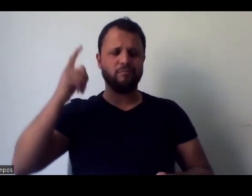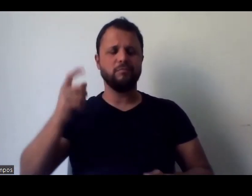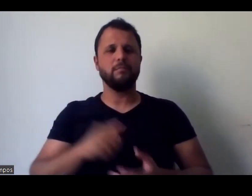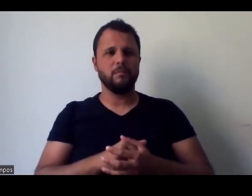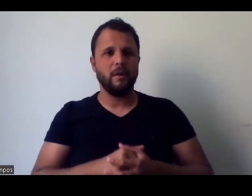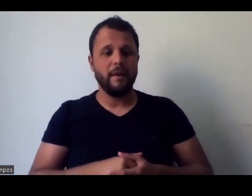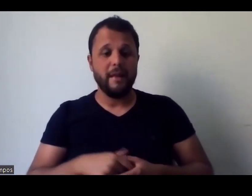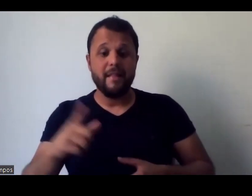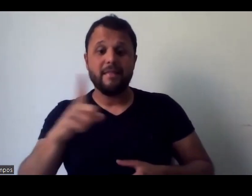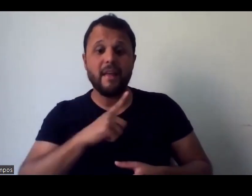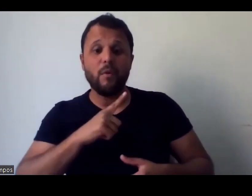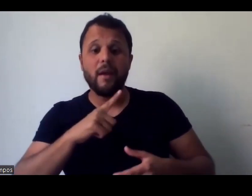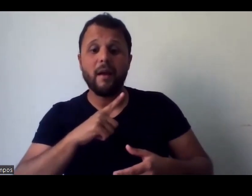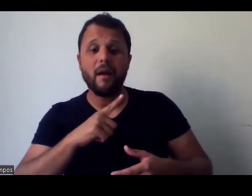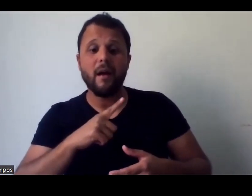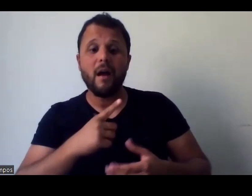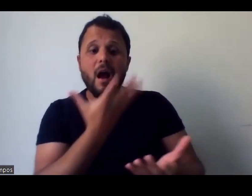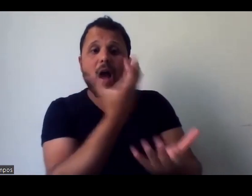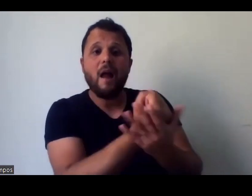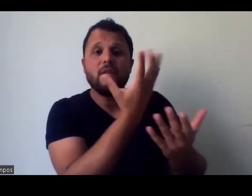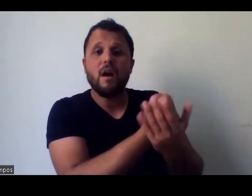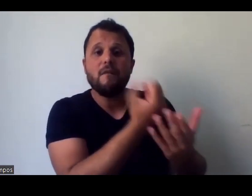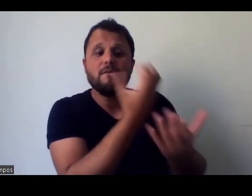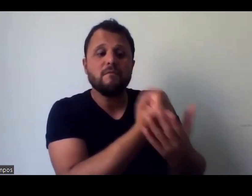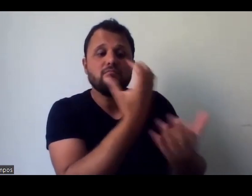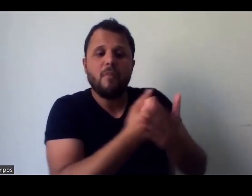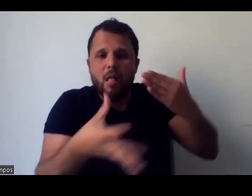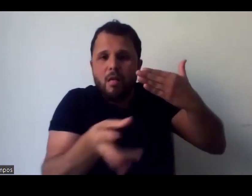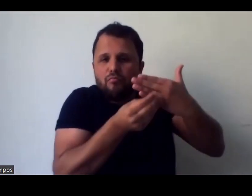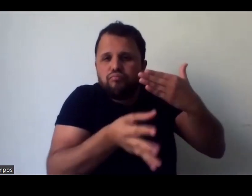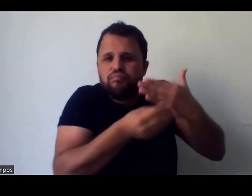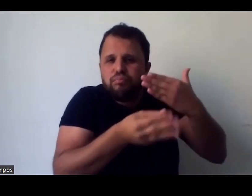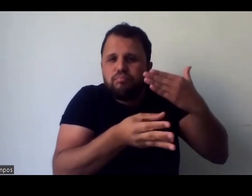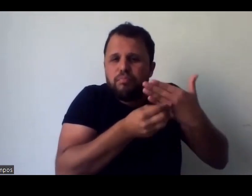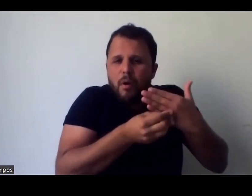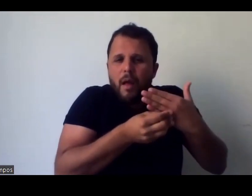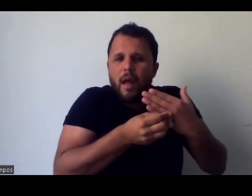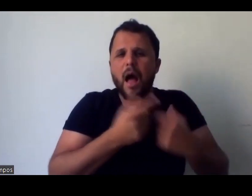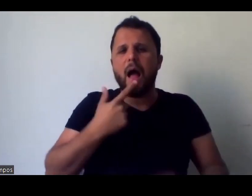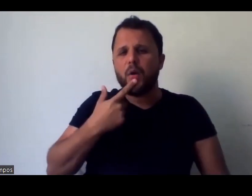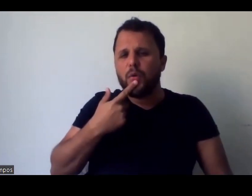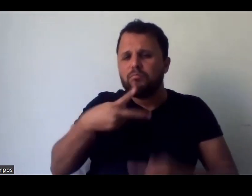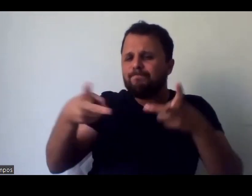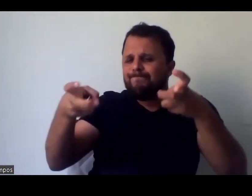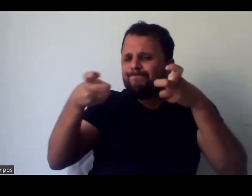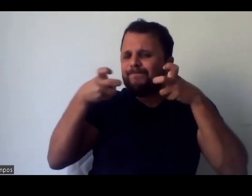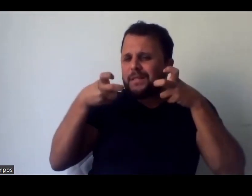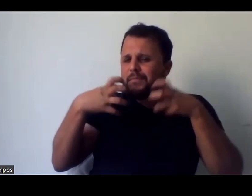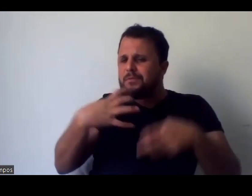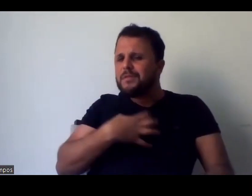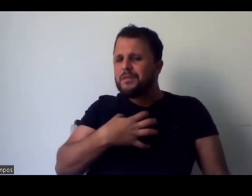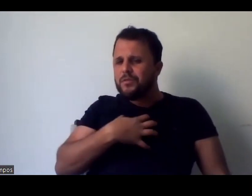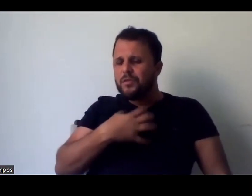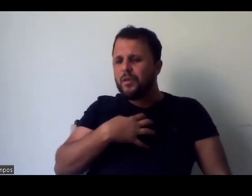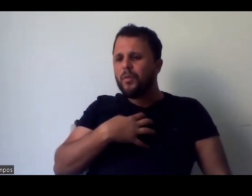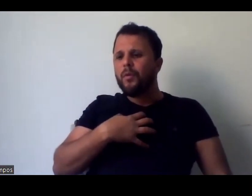Isso, para mim, eu tô com essa sensação, quis dizer esse exemplo, tô com essa sensação que vocês estão dizendo, assim, que é, a coisa vai tomando uma dimensão